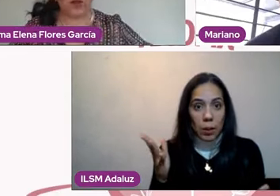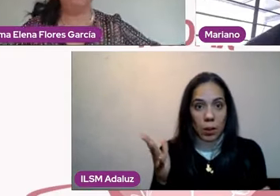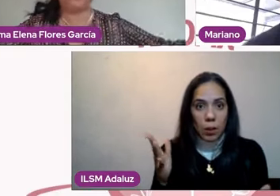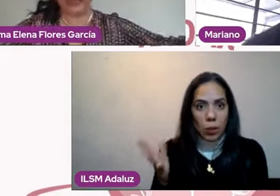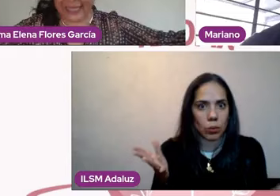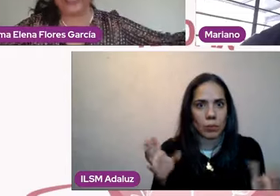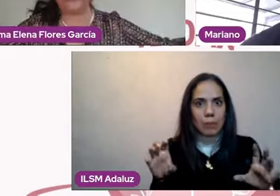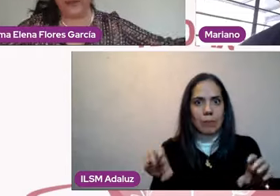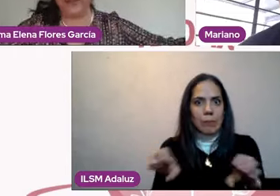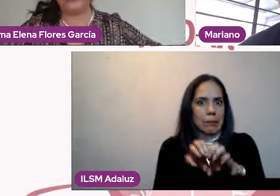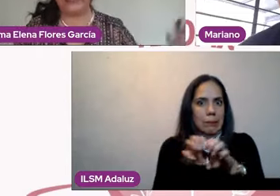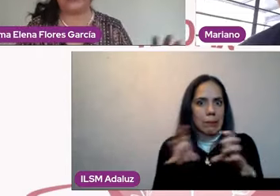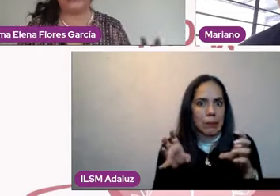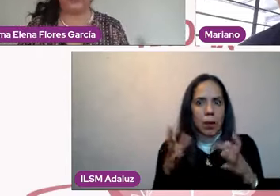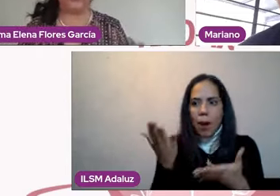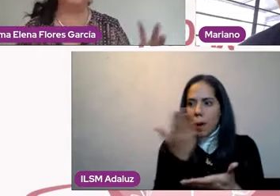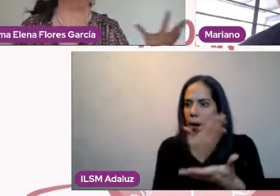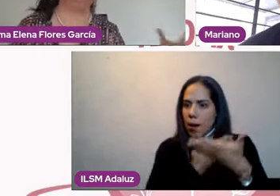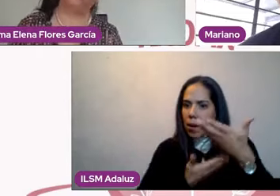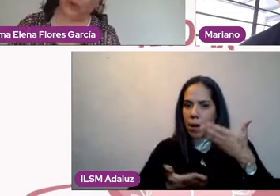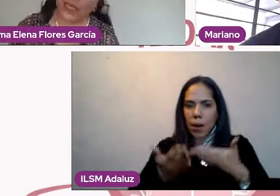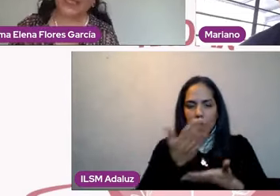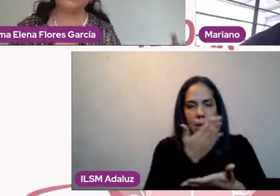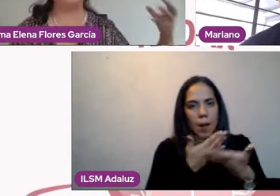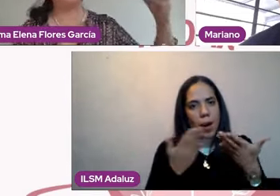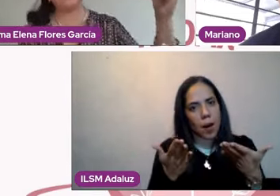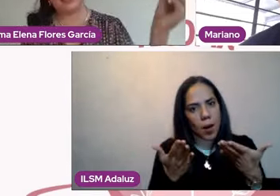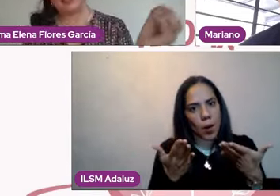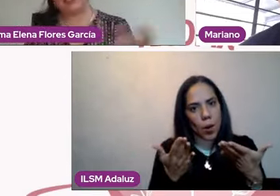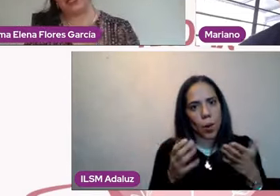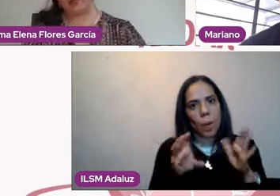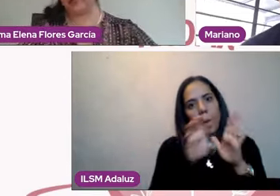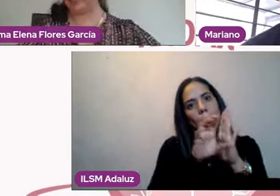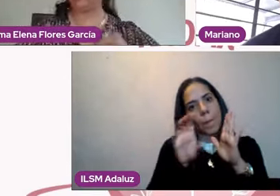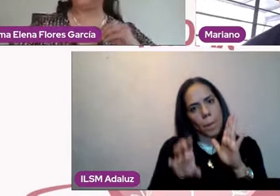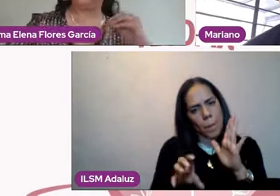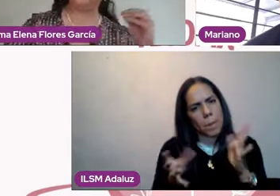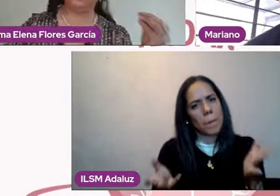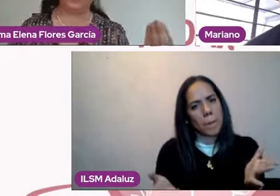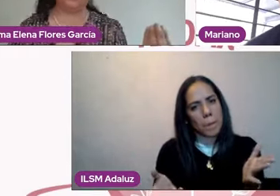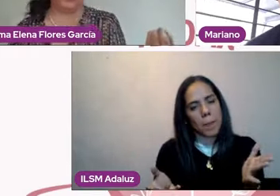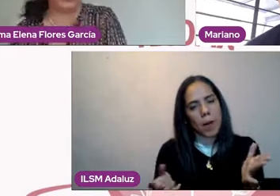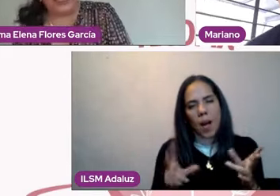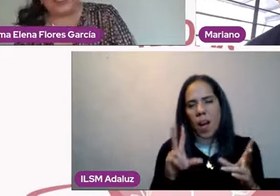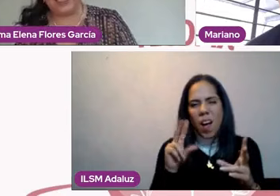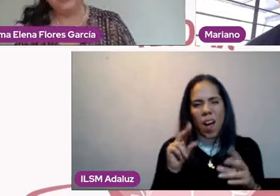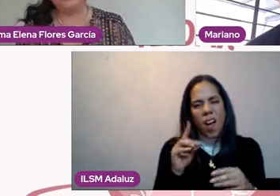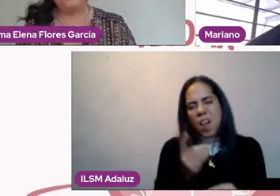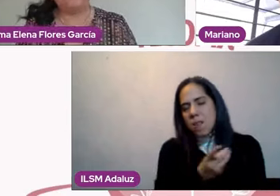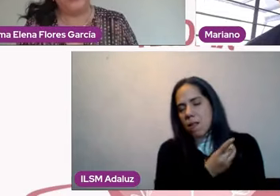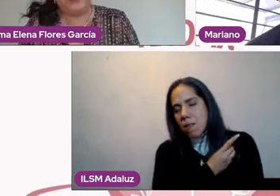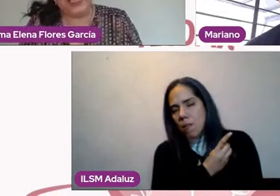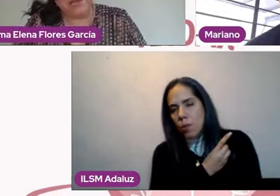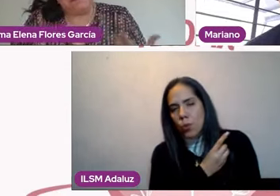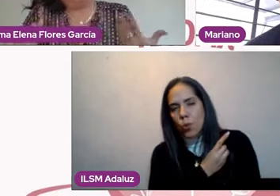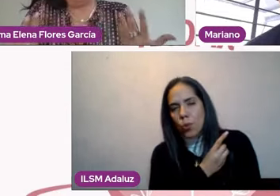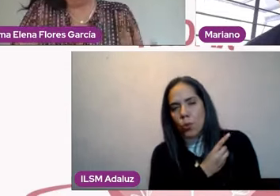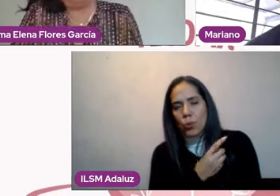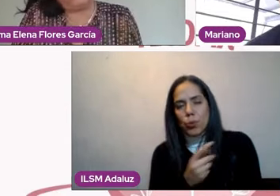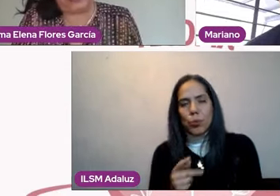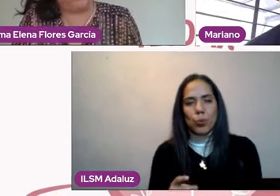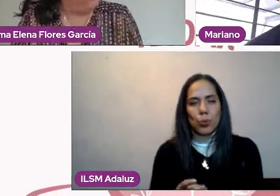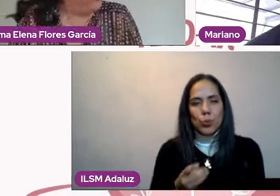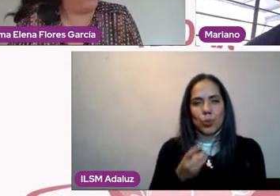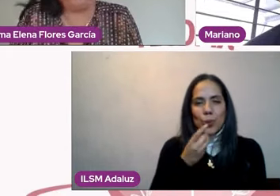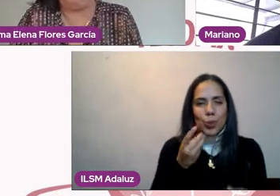pero podría compartir, ¿no? El hecho de, oigan, pues cuídense y miren y que no se dejen y la violencia, pero si en mi